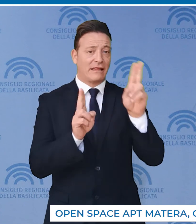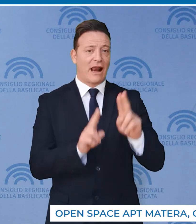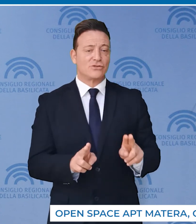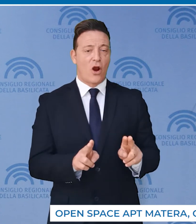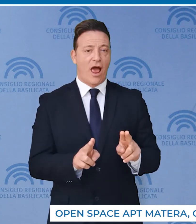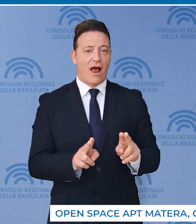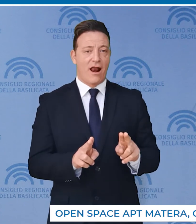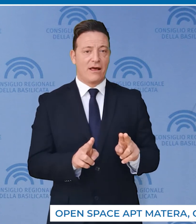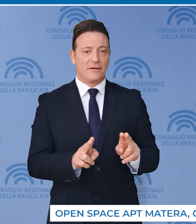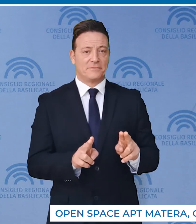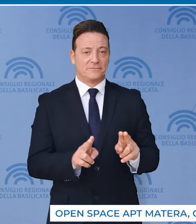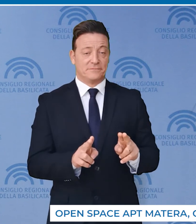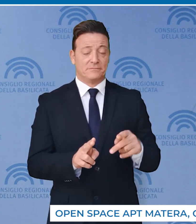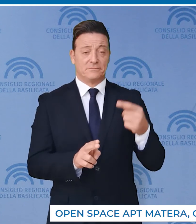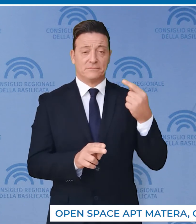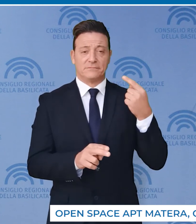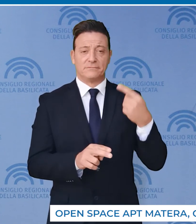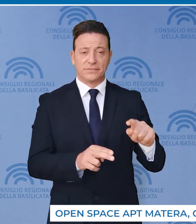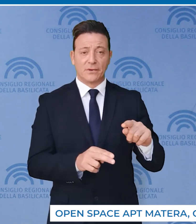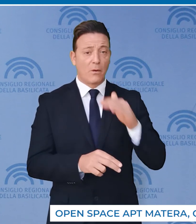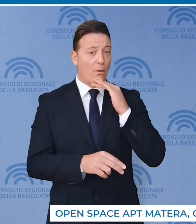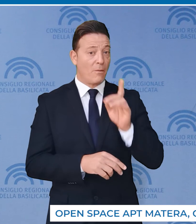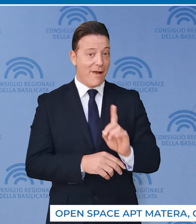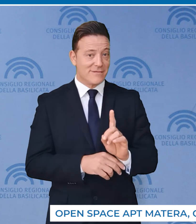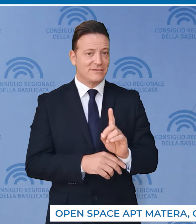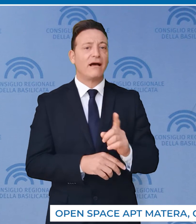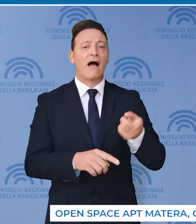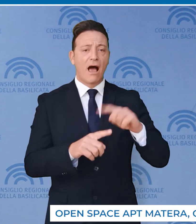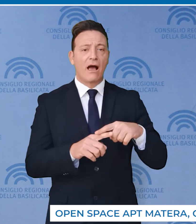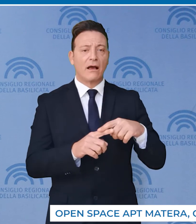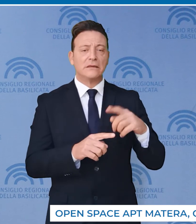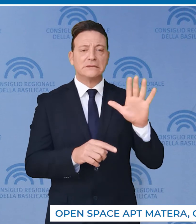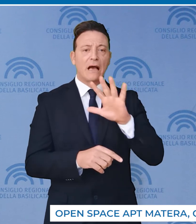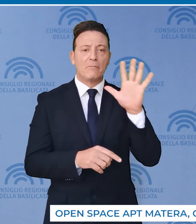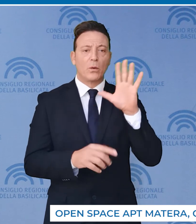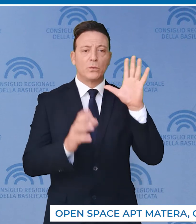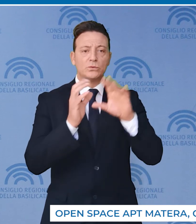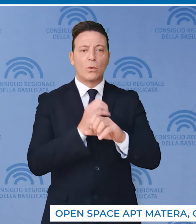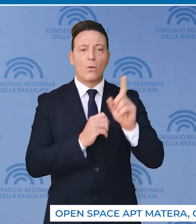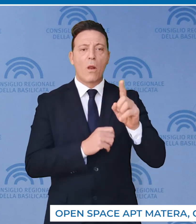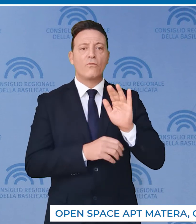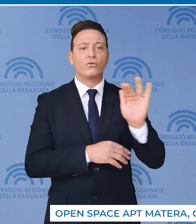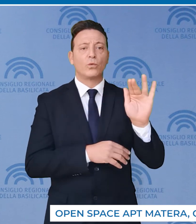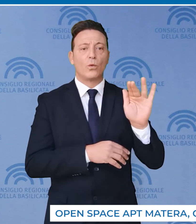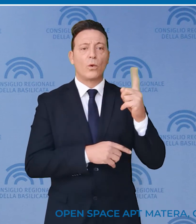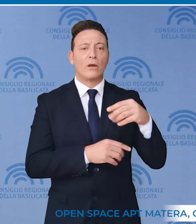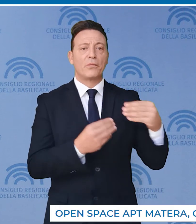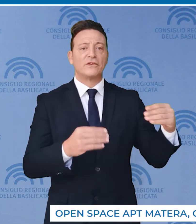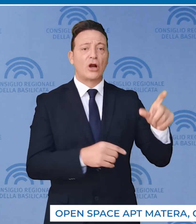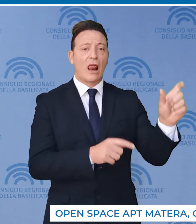internazionale e, come se non bastasse, risulta oscura la sorte delle